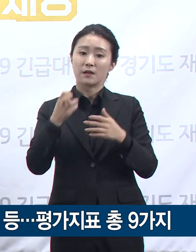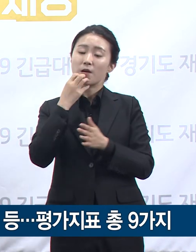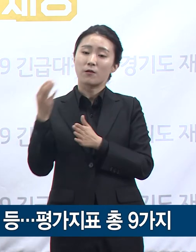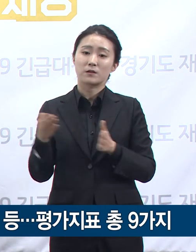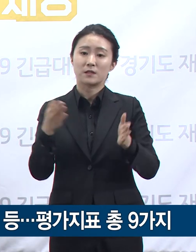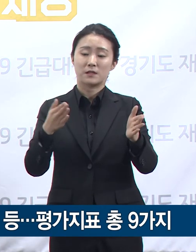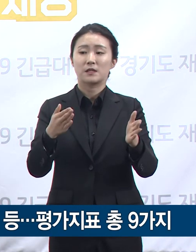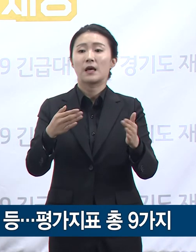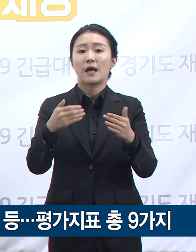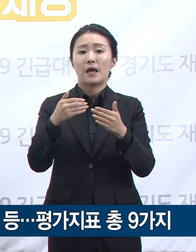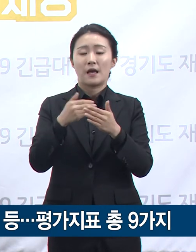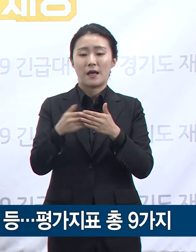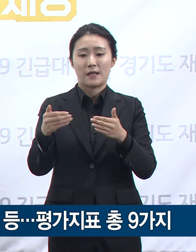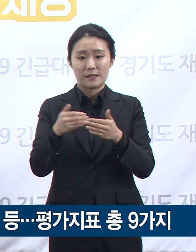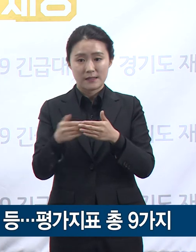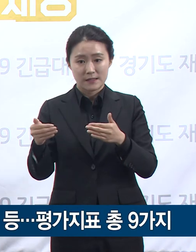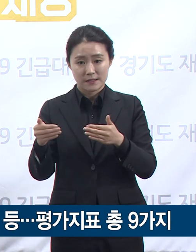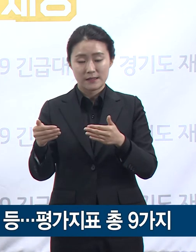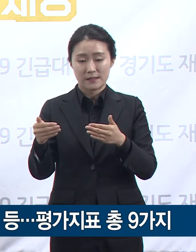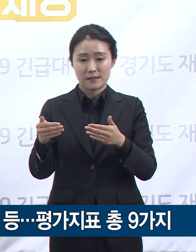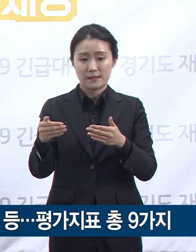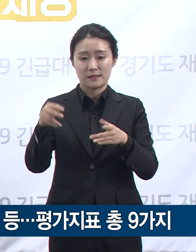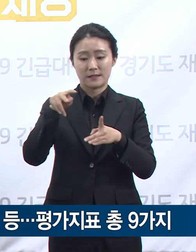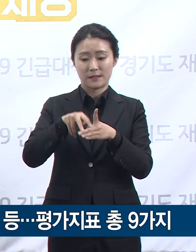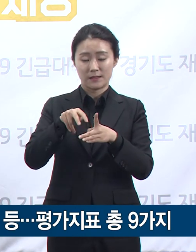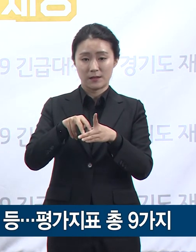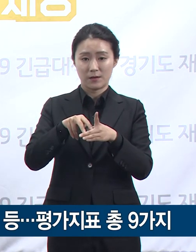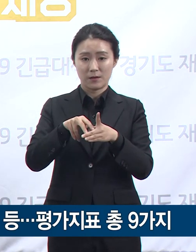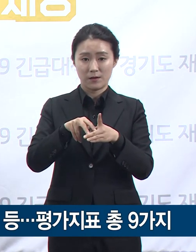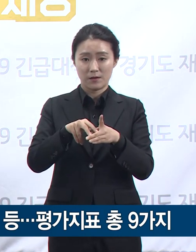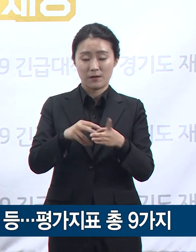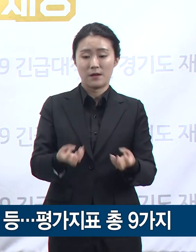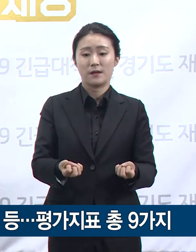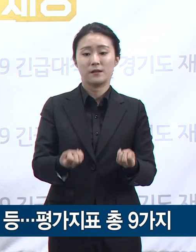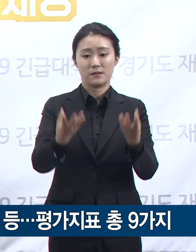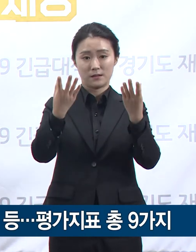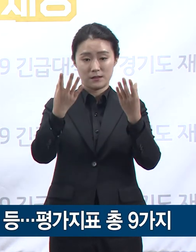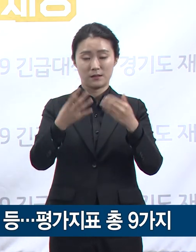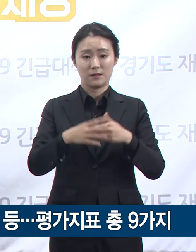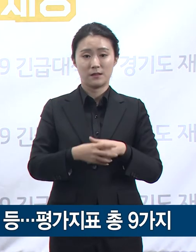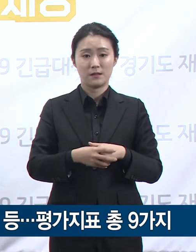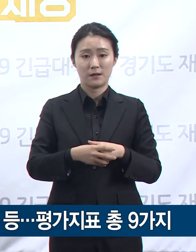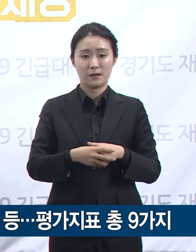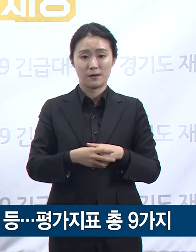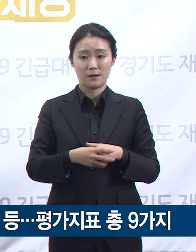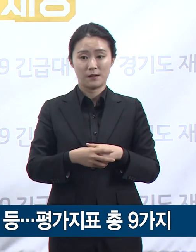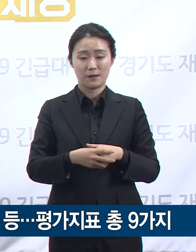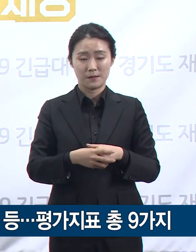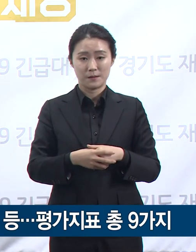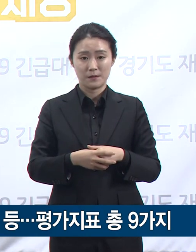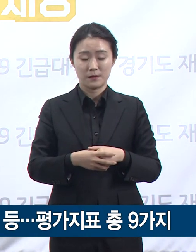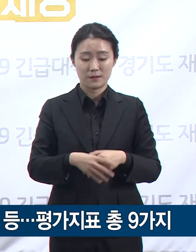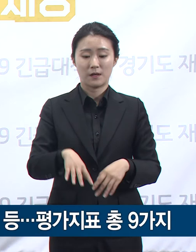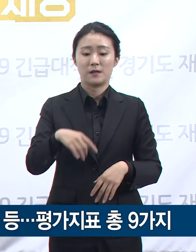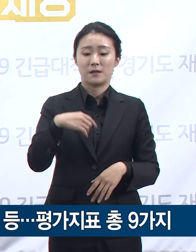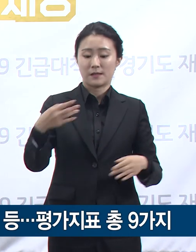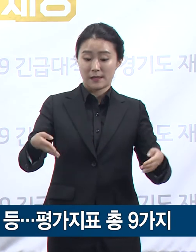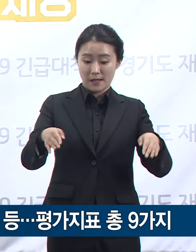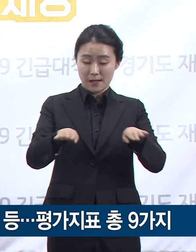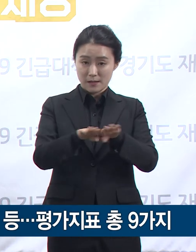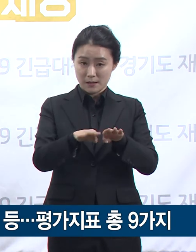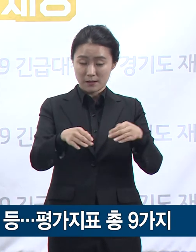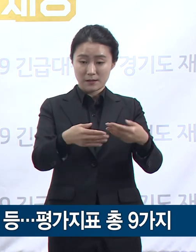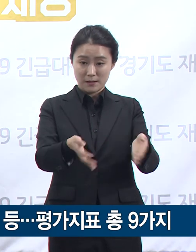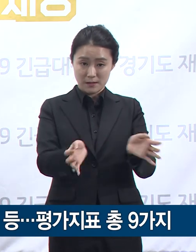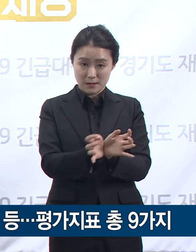2020년 리부팅 공연입니다. 본 공연에서는 소관부서의 사전 자체 평가 점수와 자체